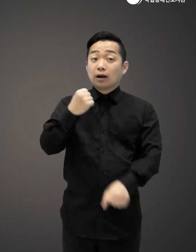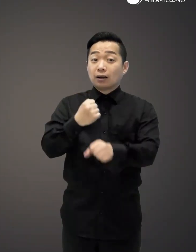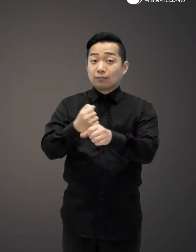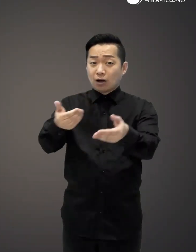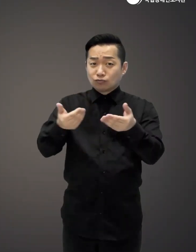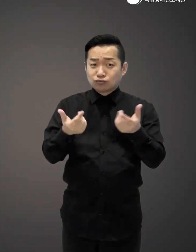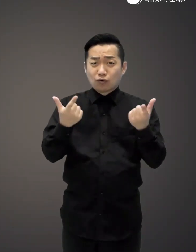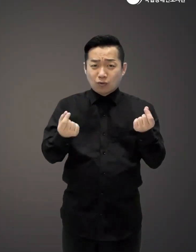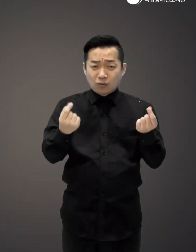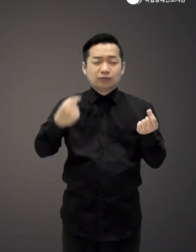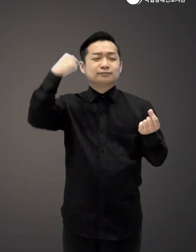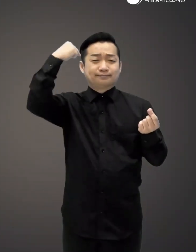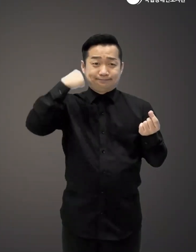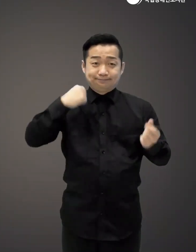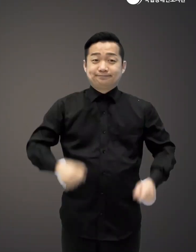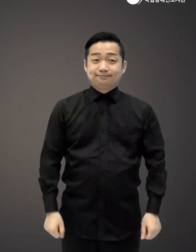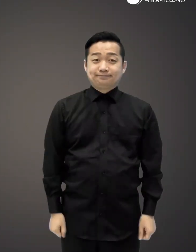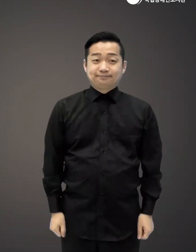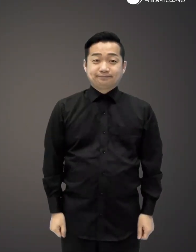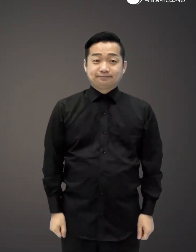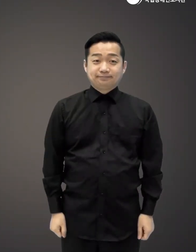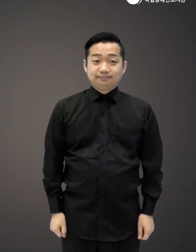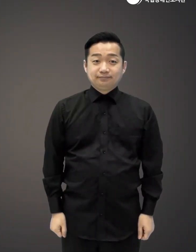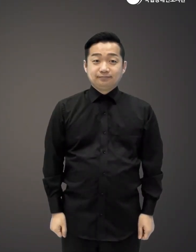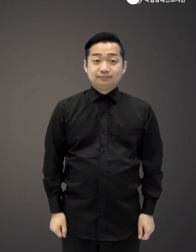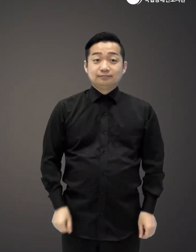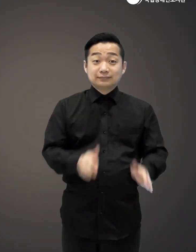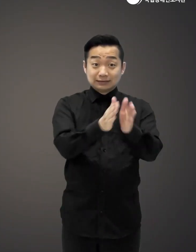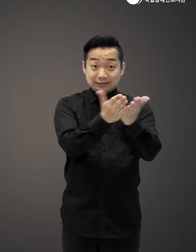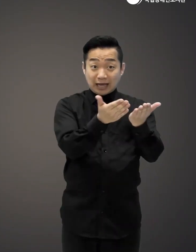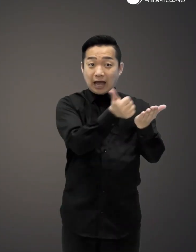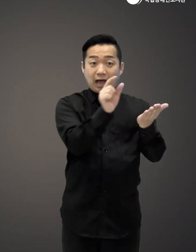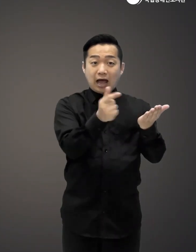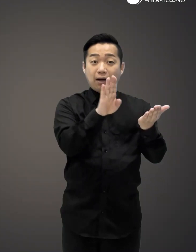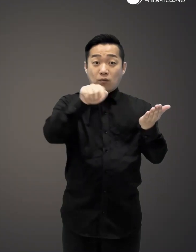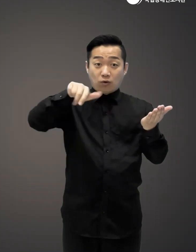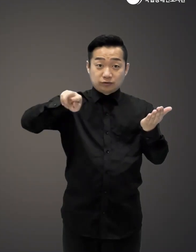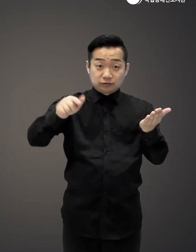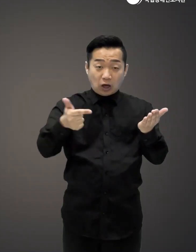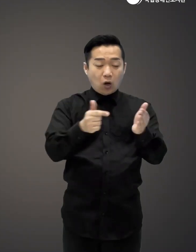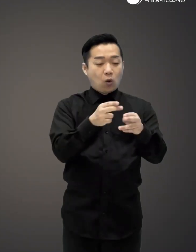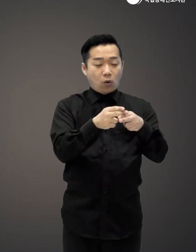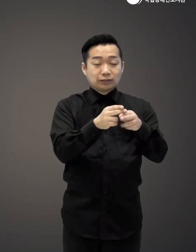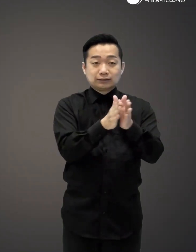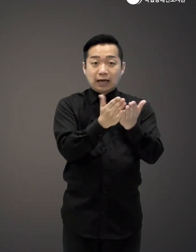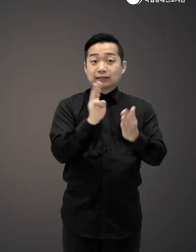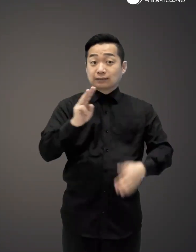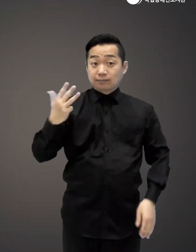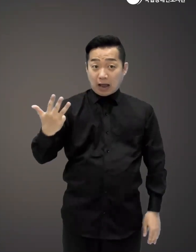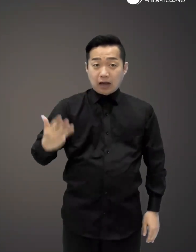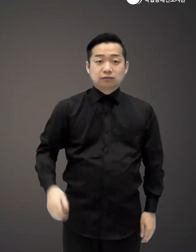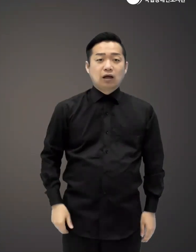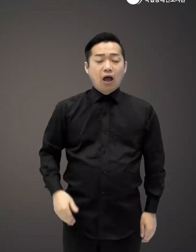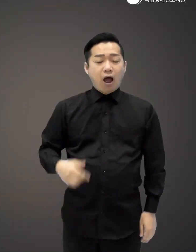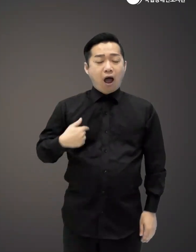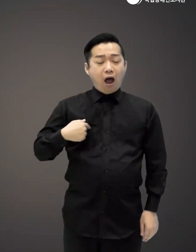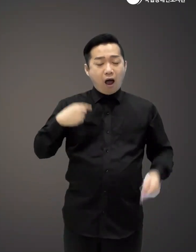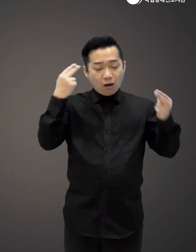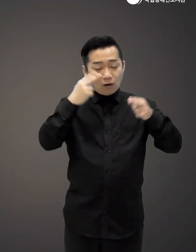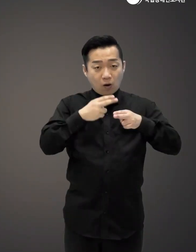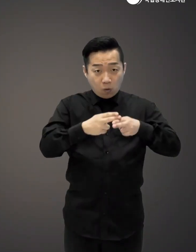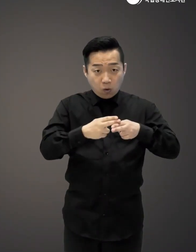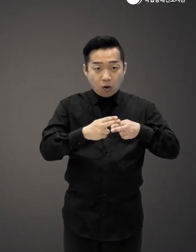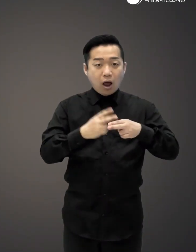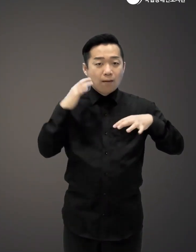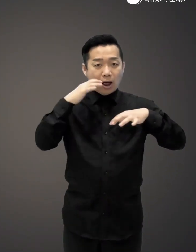엄마가 만들어 주신 것 같은 느낌이었어요 그렇게 책 한복선의 요리백과 338과 요리에 푹 빠진 저는 배추